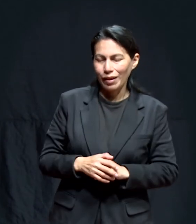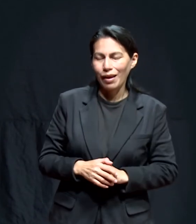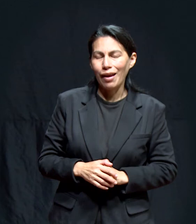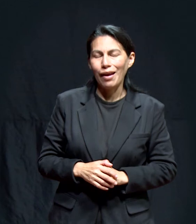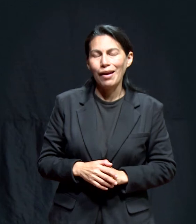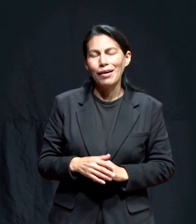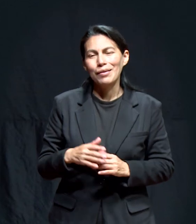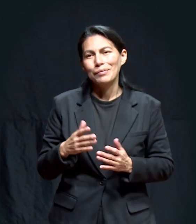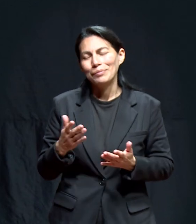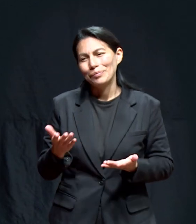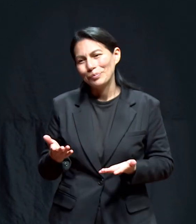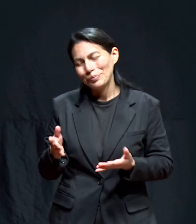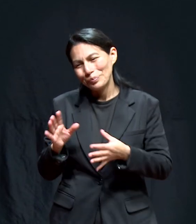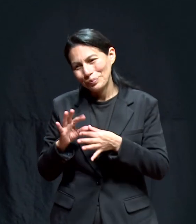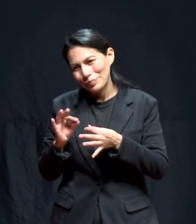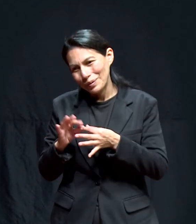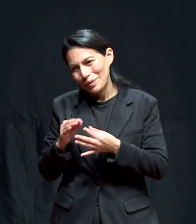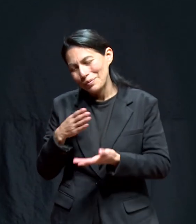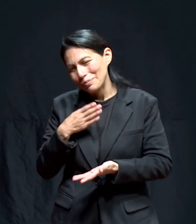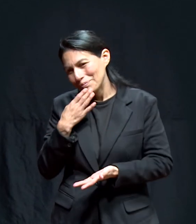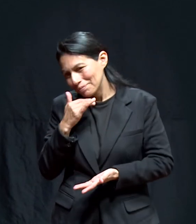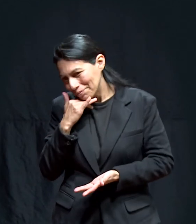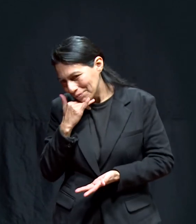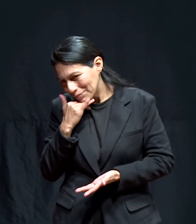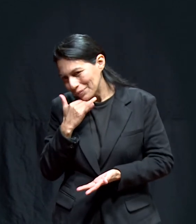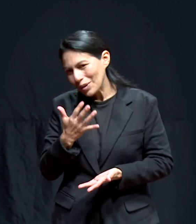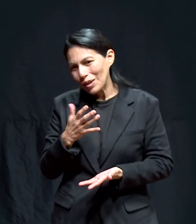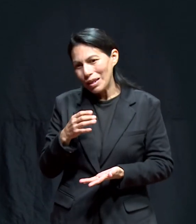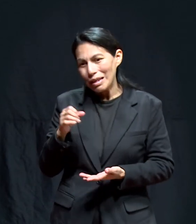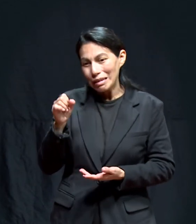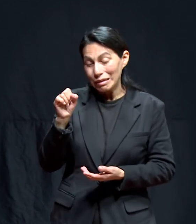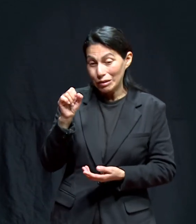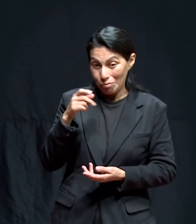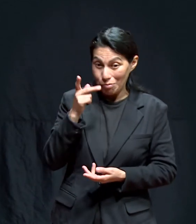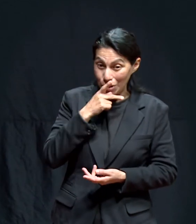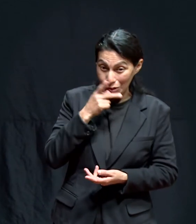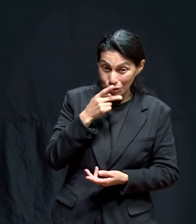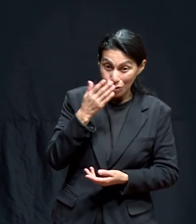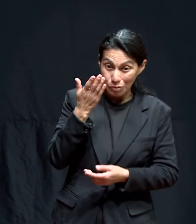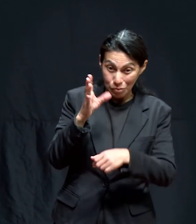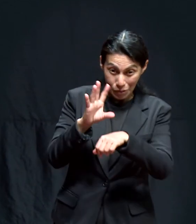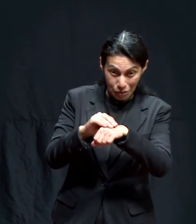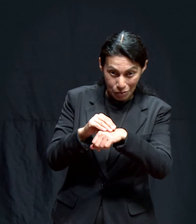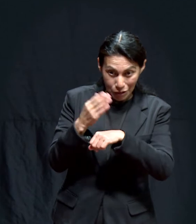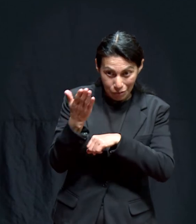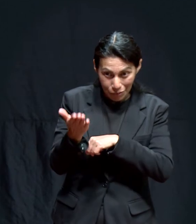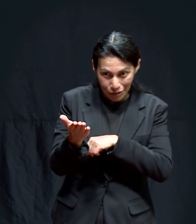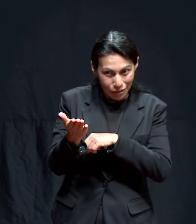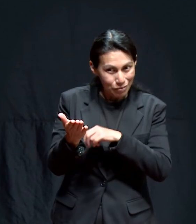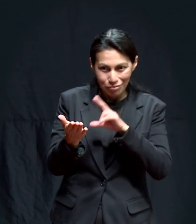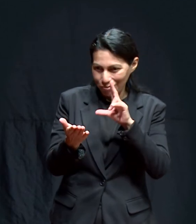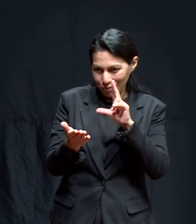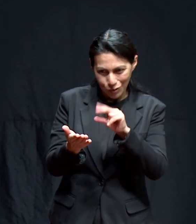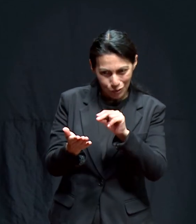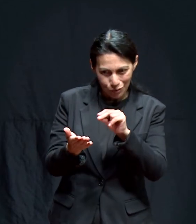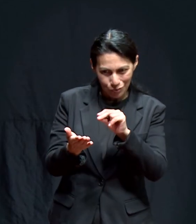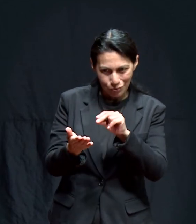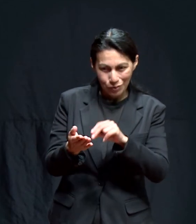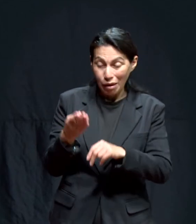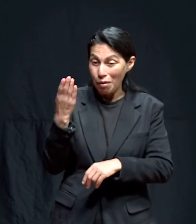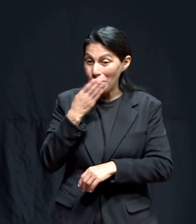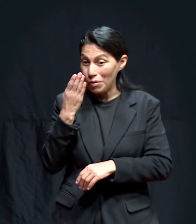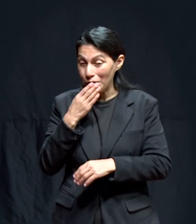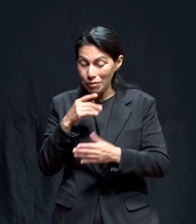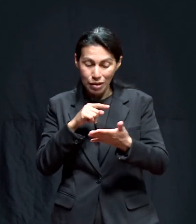Le digo, mire, que estas cosas no es de pedir permiso al pastor. La Sagrada Escritura dice que es